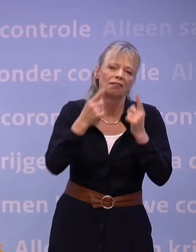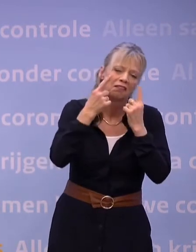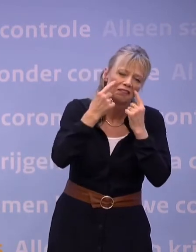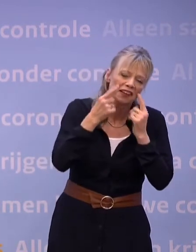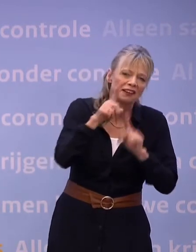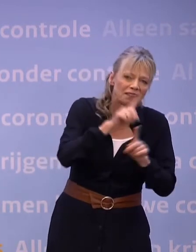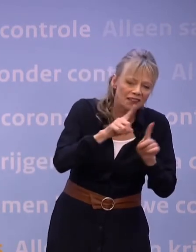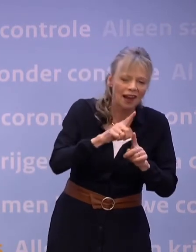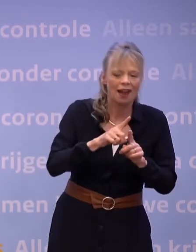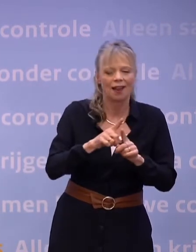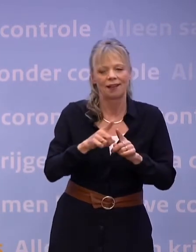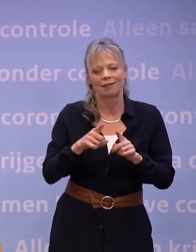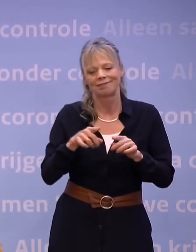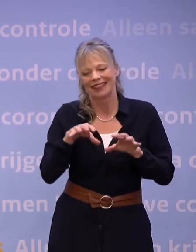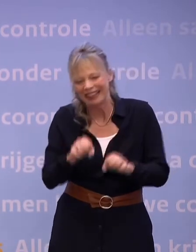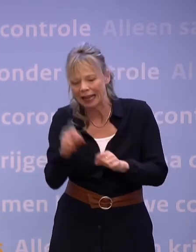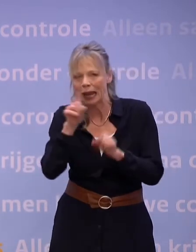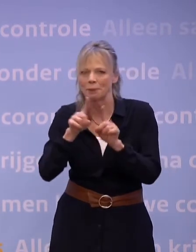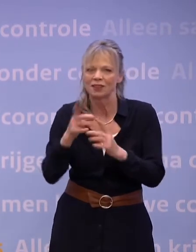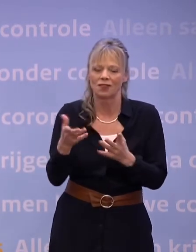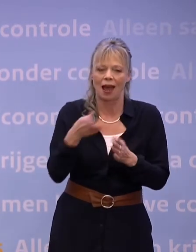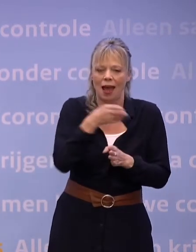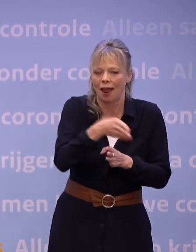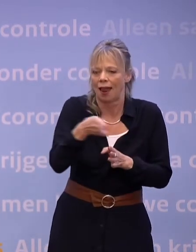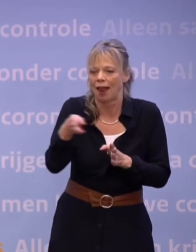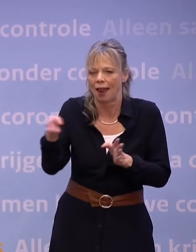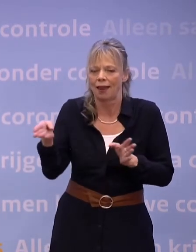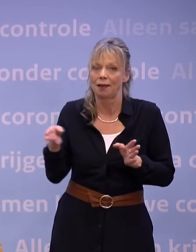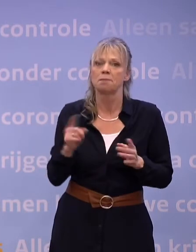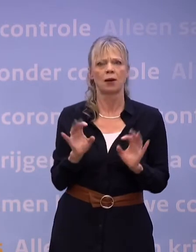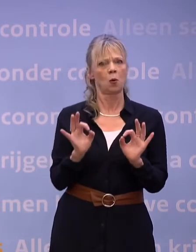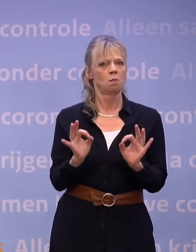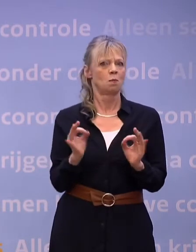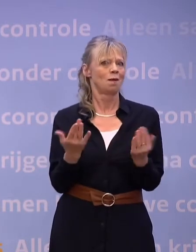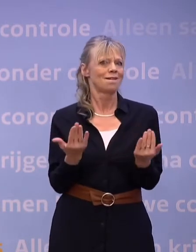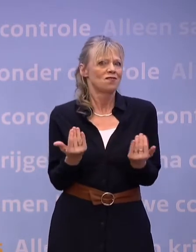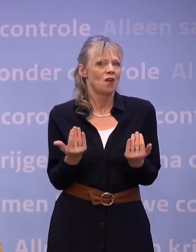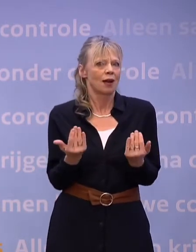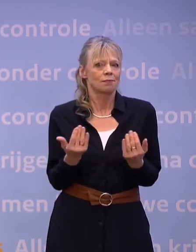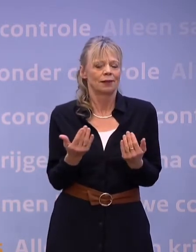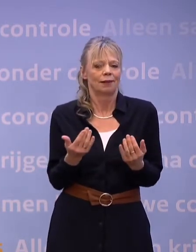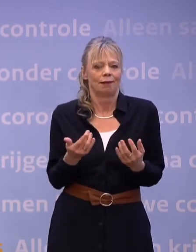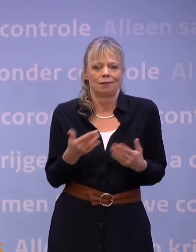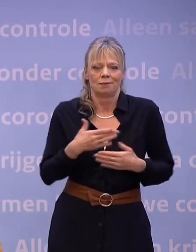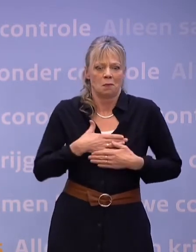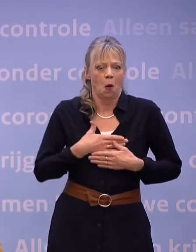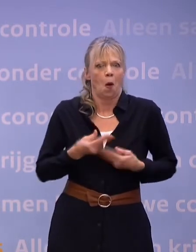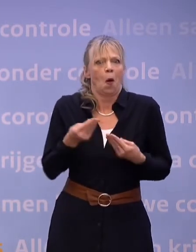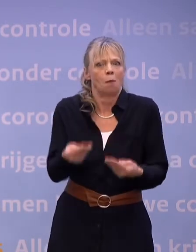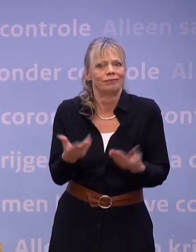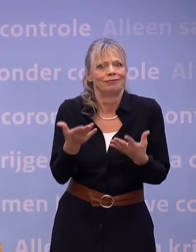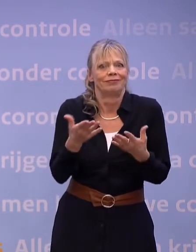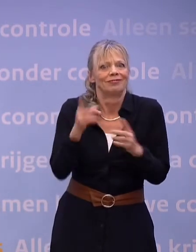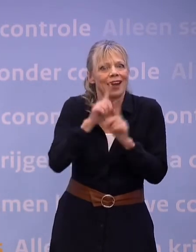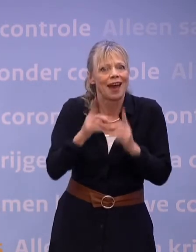ingrijpende verhalen. Maar ook mooie, warme en hoopgevende verhalen. En nee,